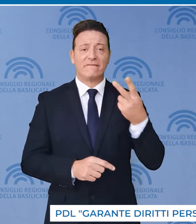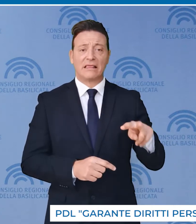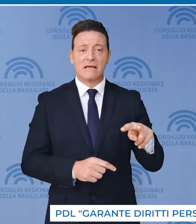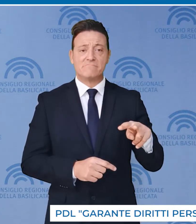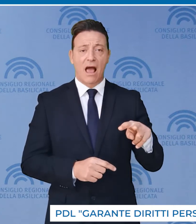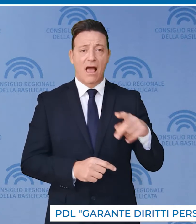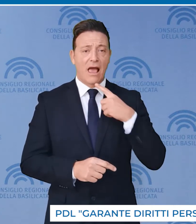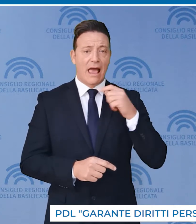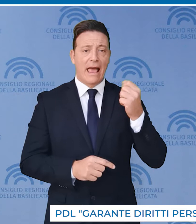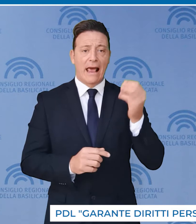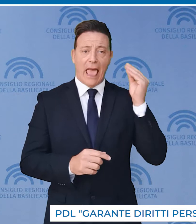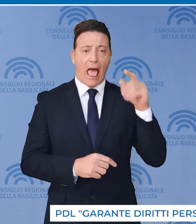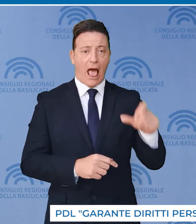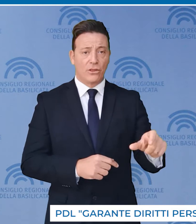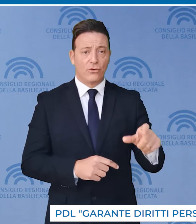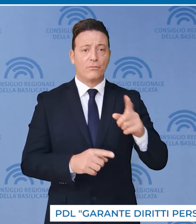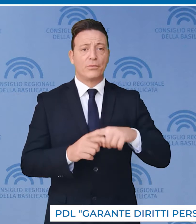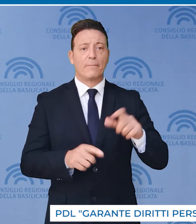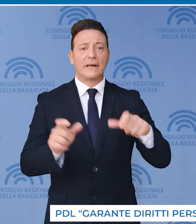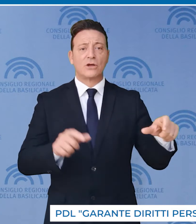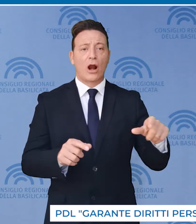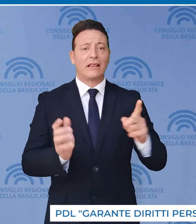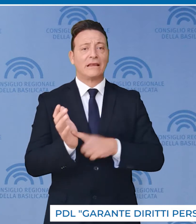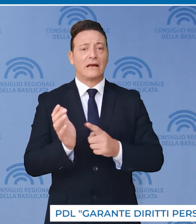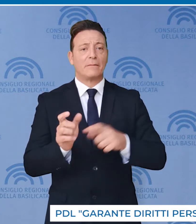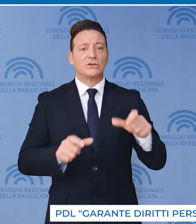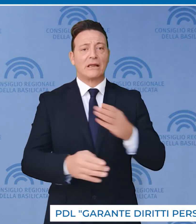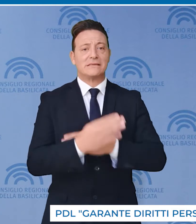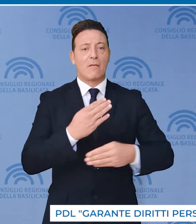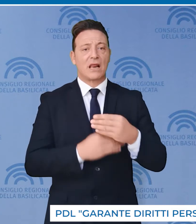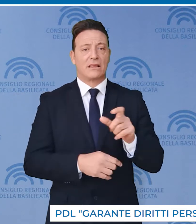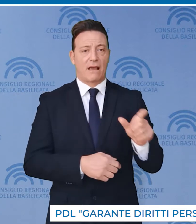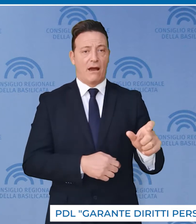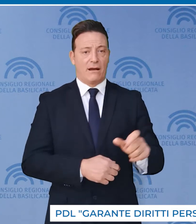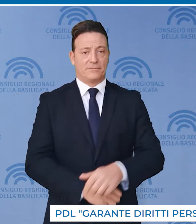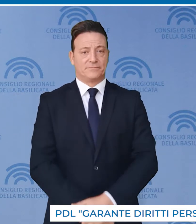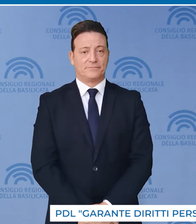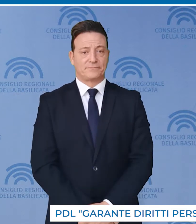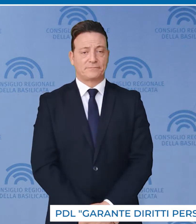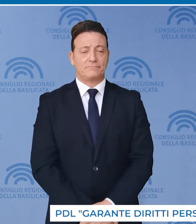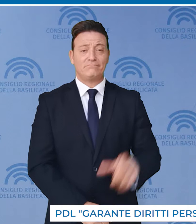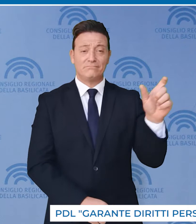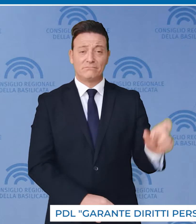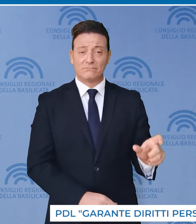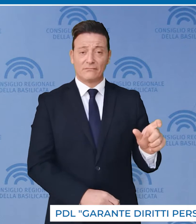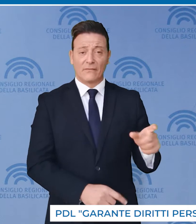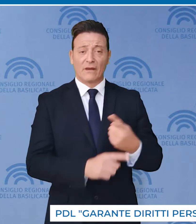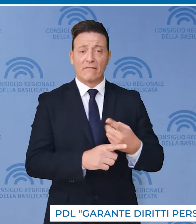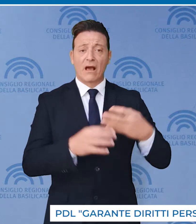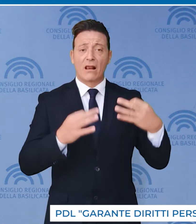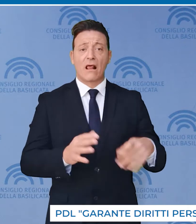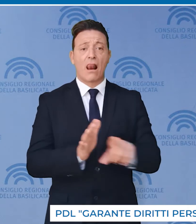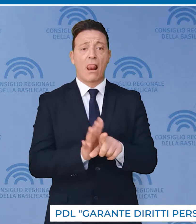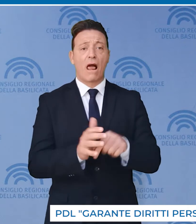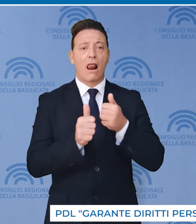delle vittime di reato e di garante dei diritti delle persone con disabilità. Garantirà